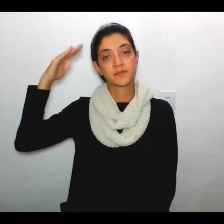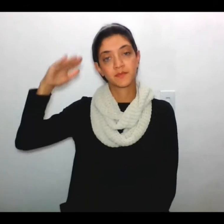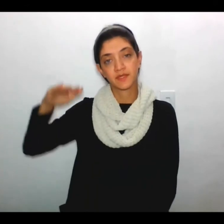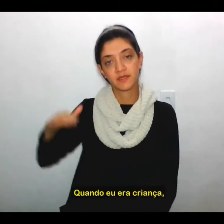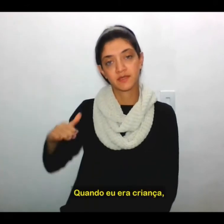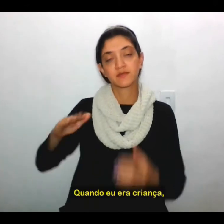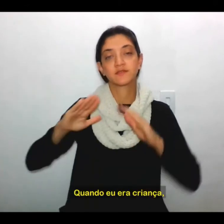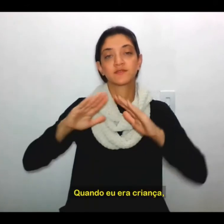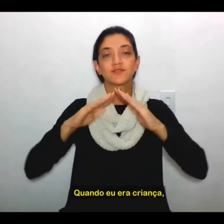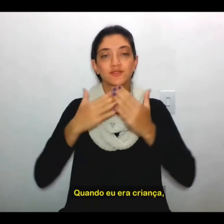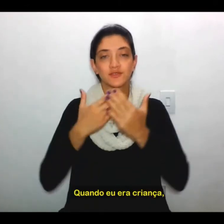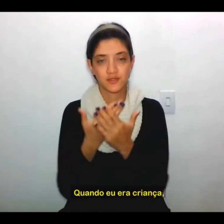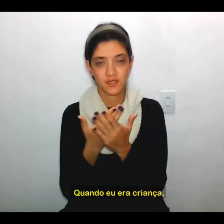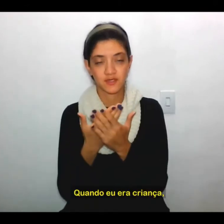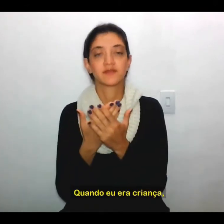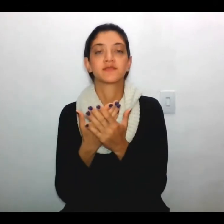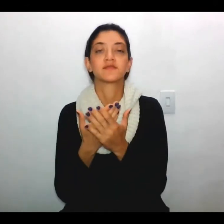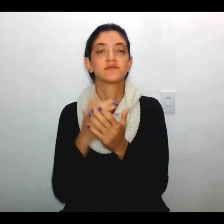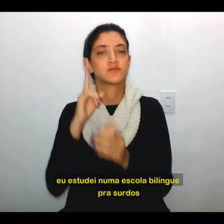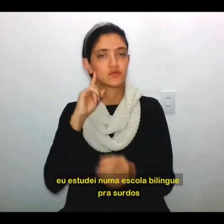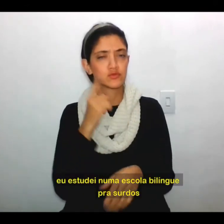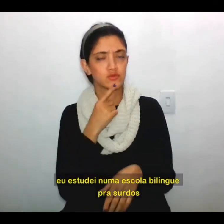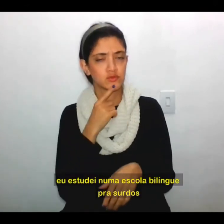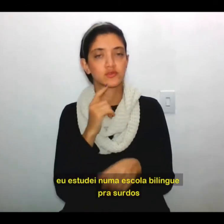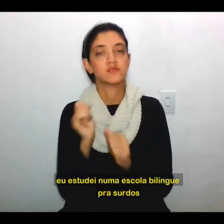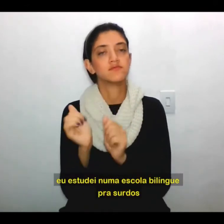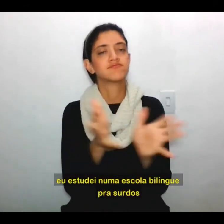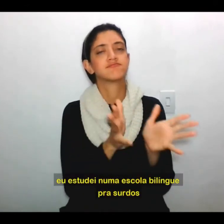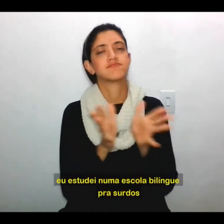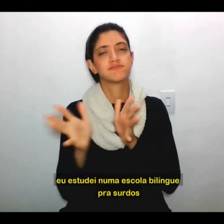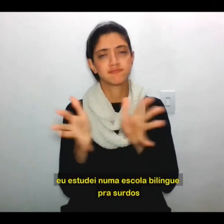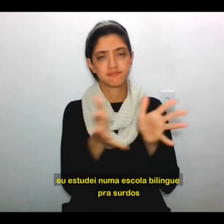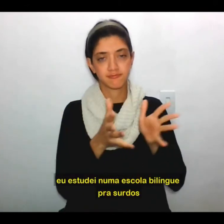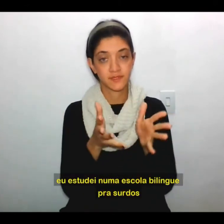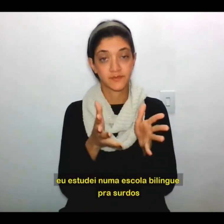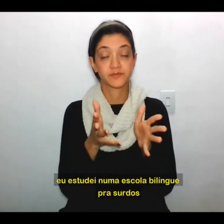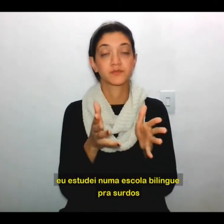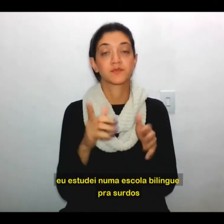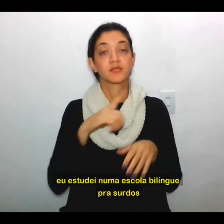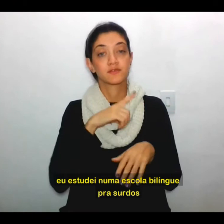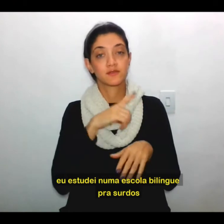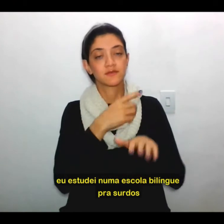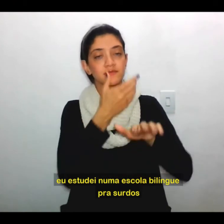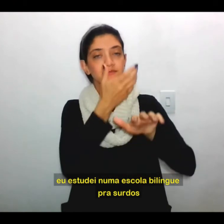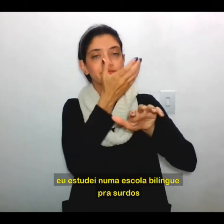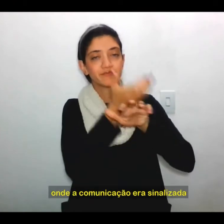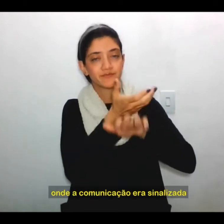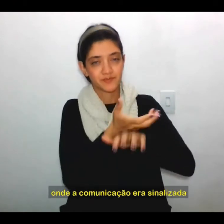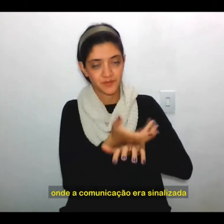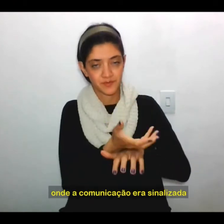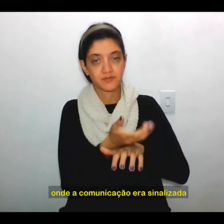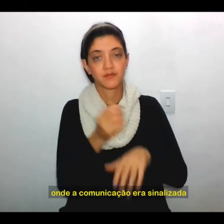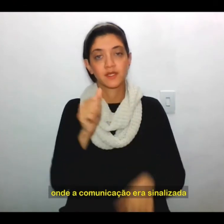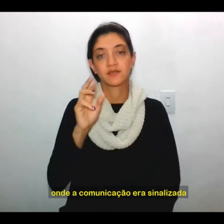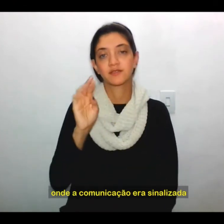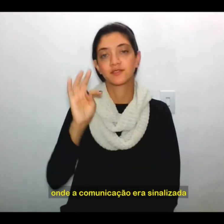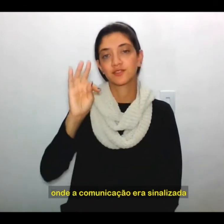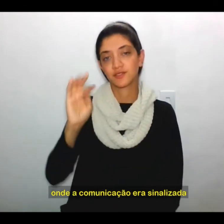Quando eu era criança, eu estudei numa escola bilíngue para surdos, onde a educação era sinalizada